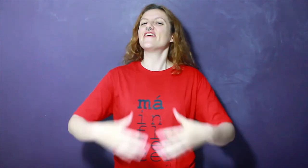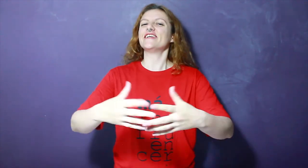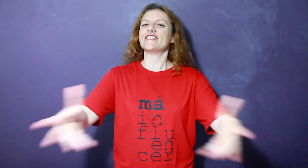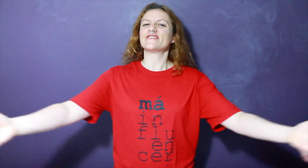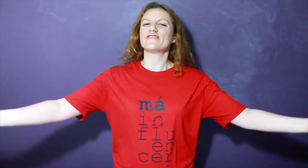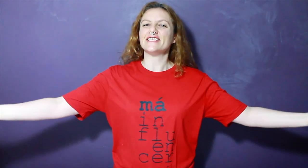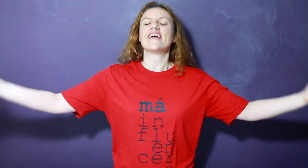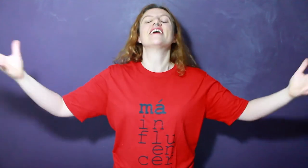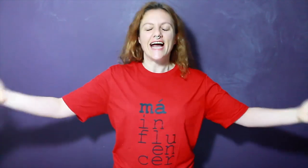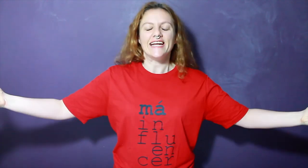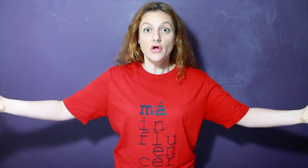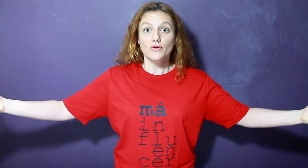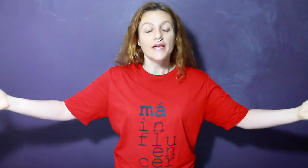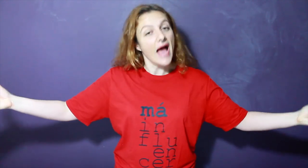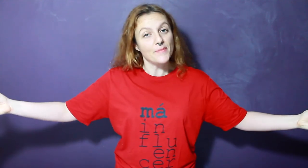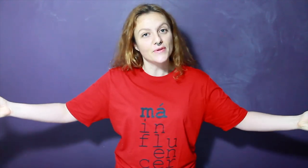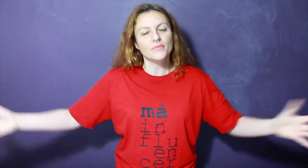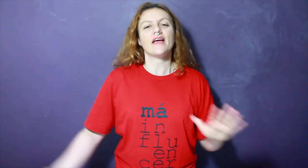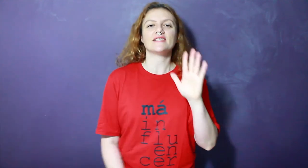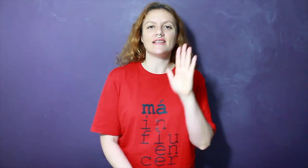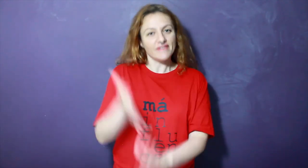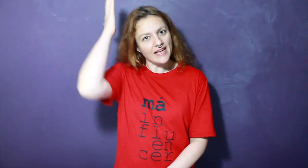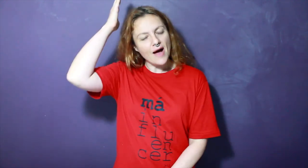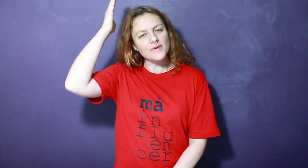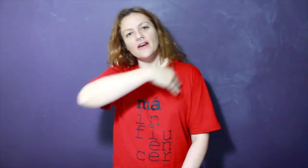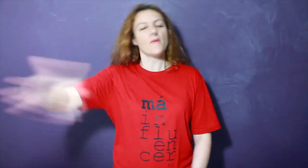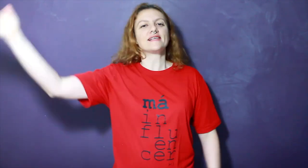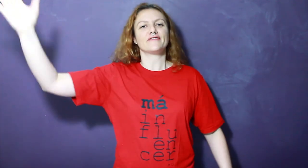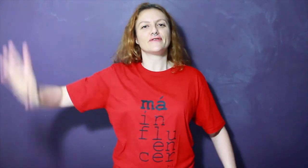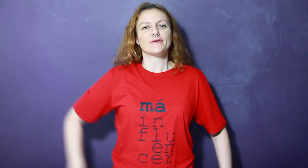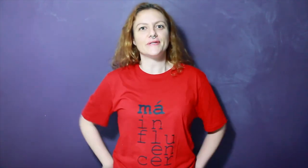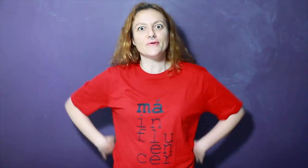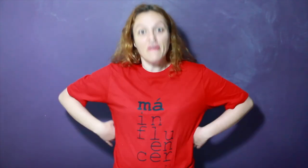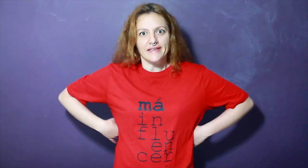eu desejo que você quebre a cara. Muito e rápido. Porque aí você se levanta rápido. E começa a fazer suas coisas. De uma vez. aí